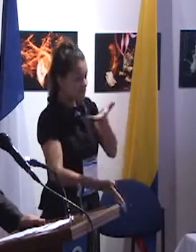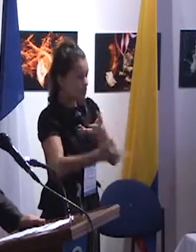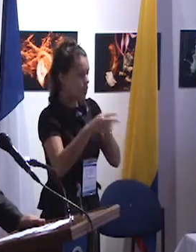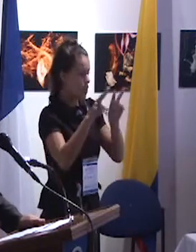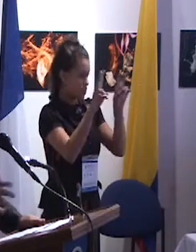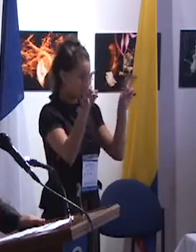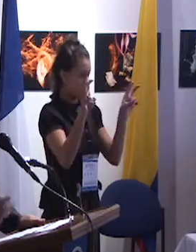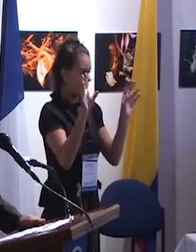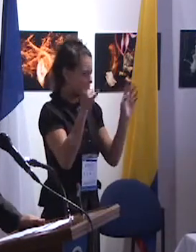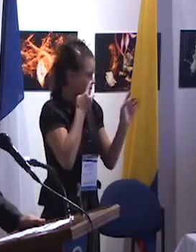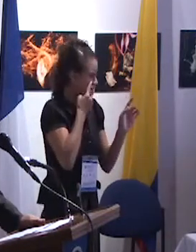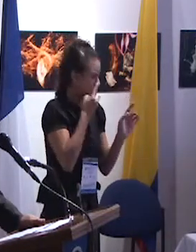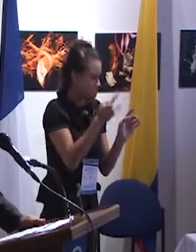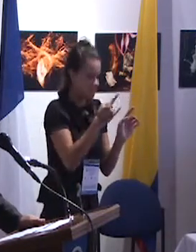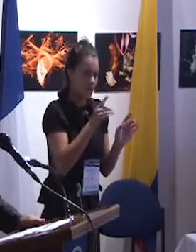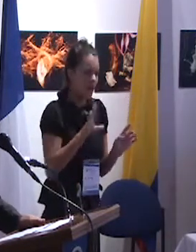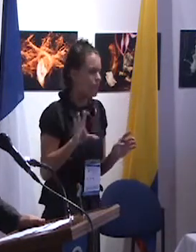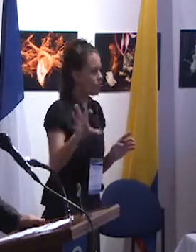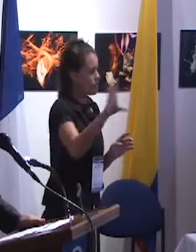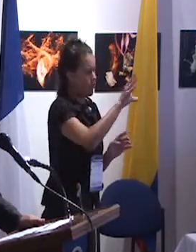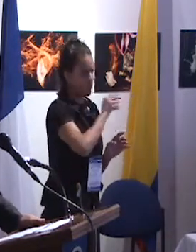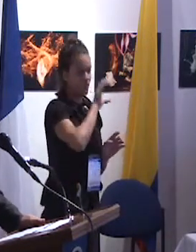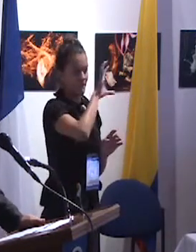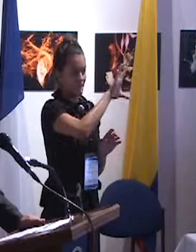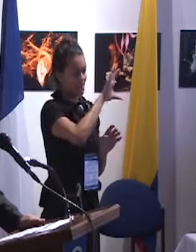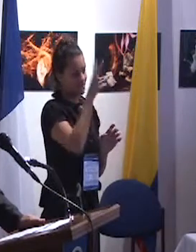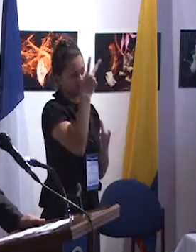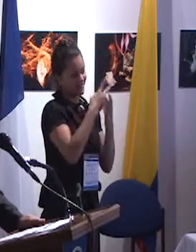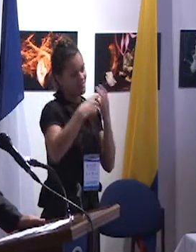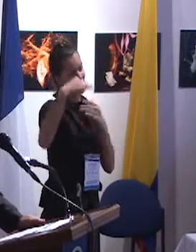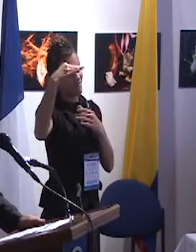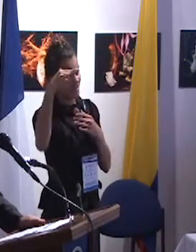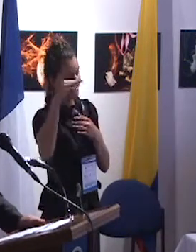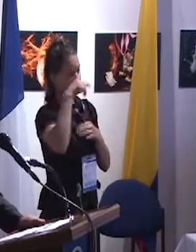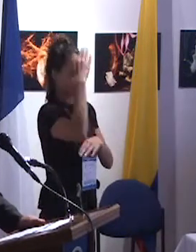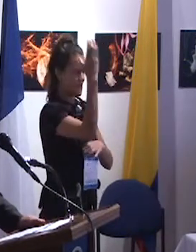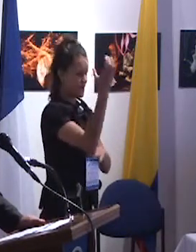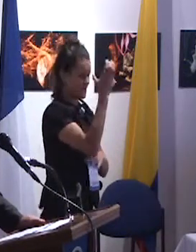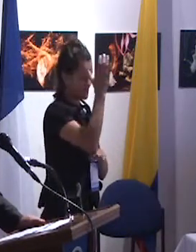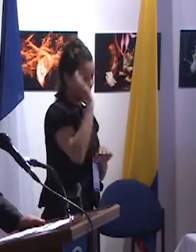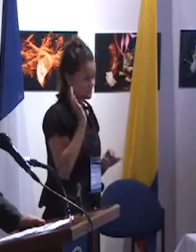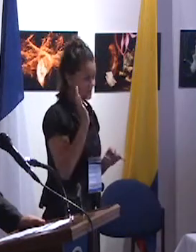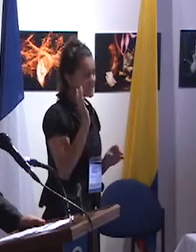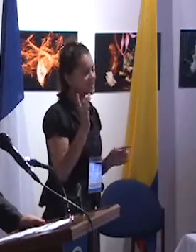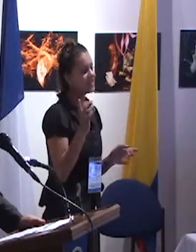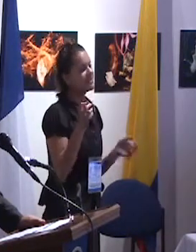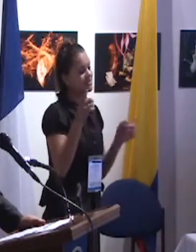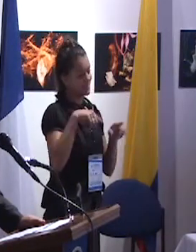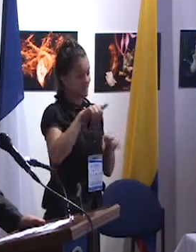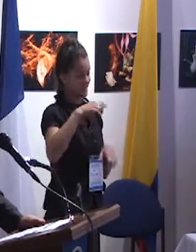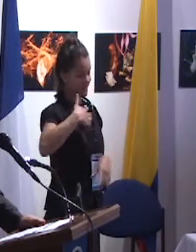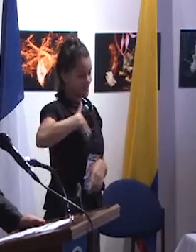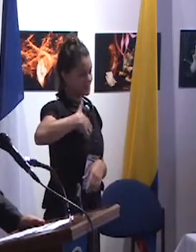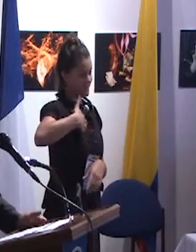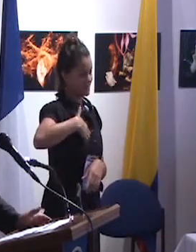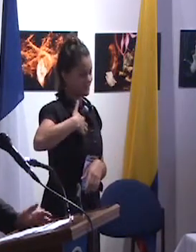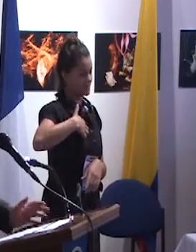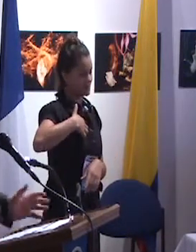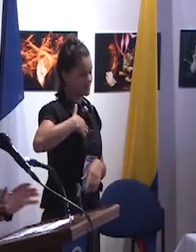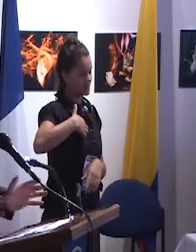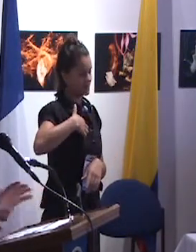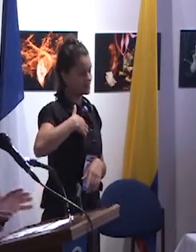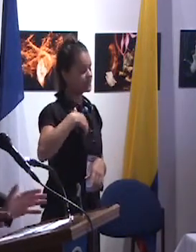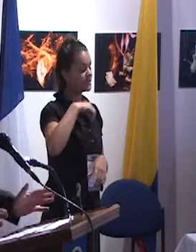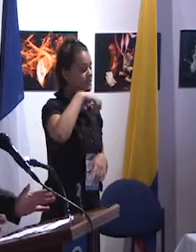fuertemente los ambos países, Francia, Colombia y también Argentina. El